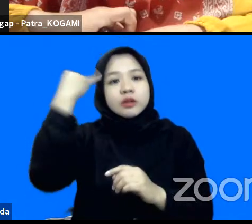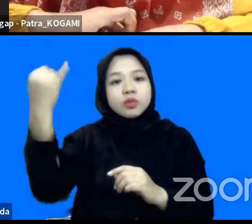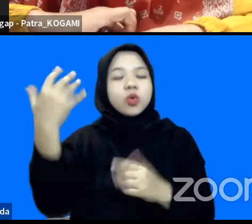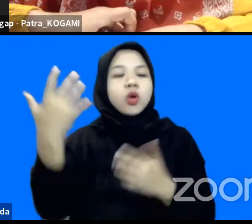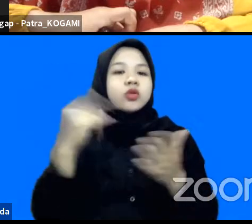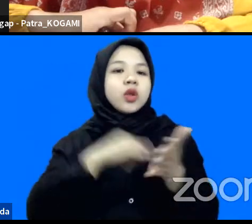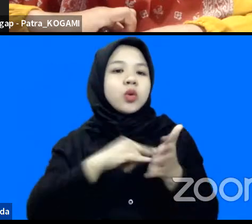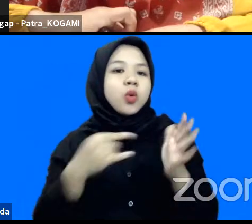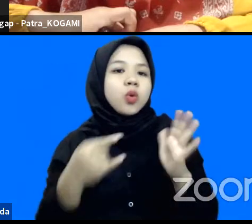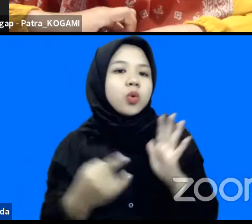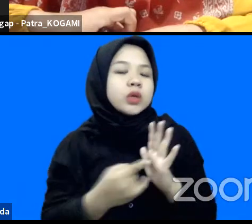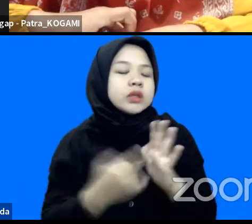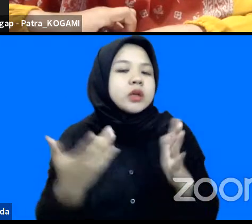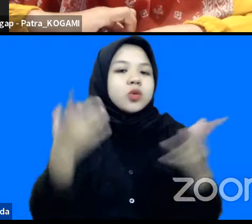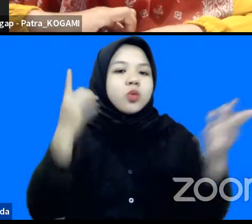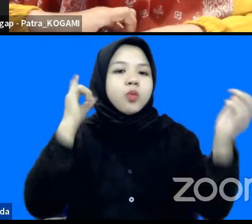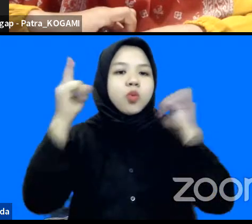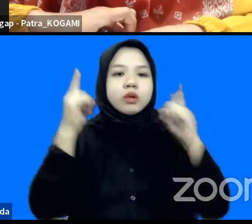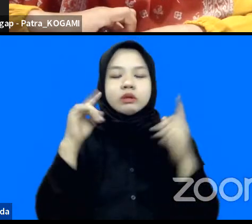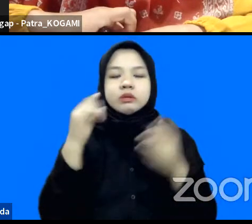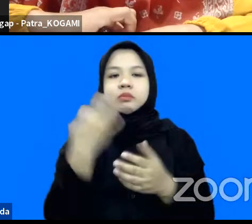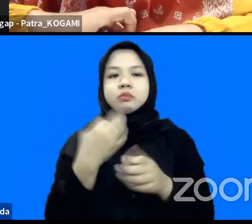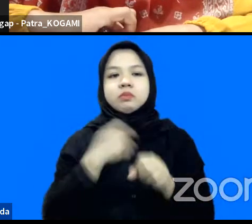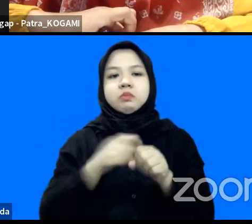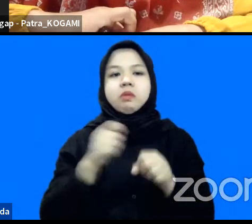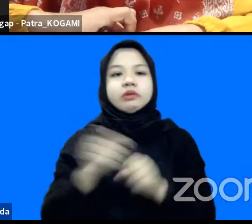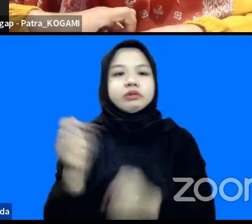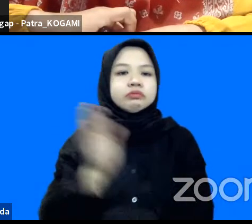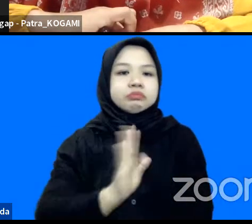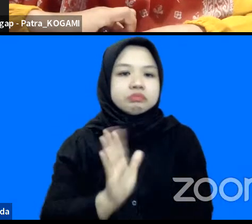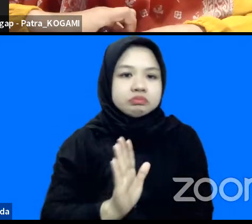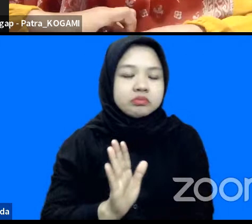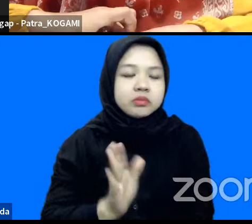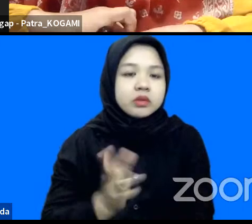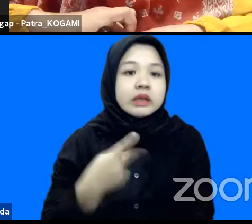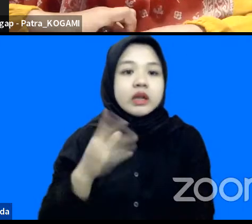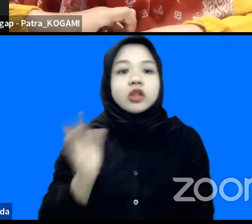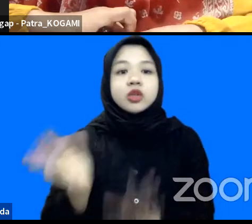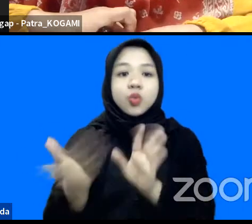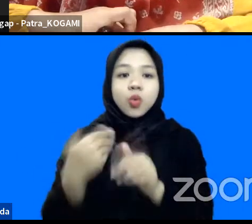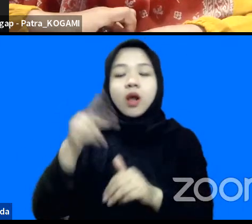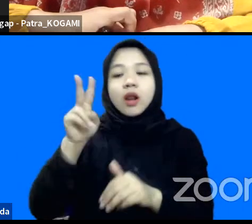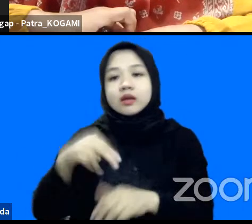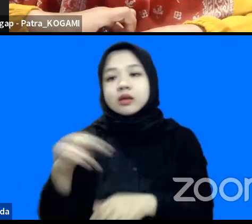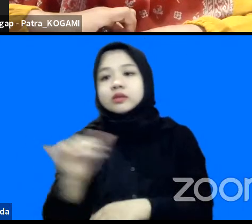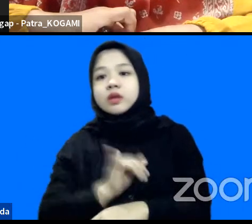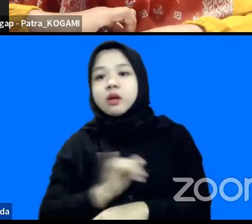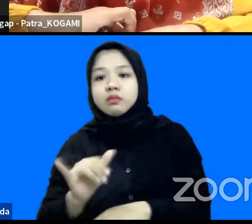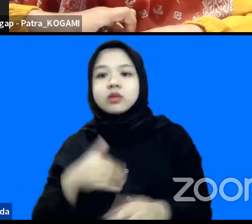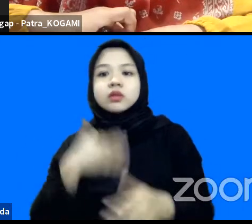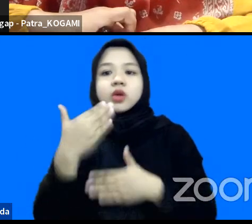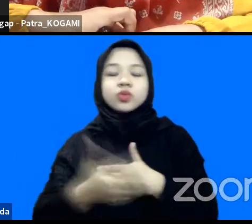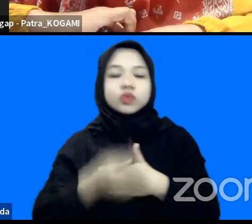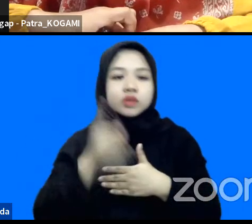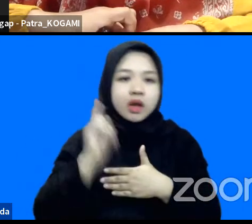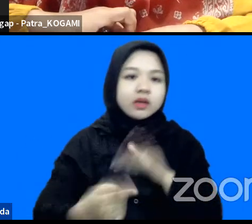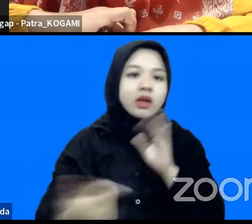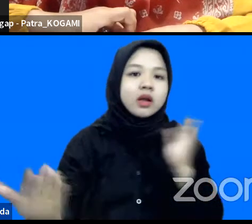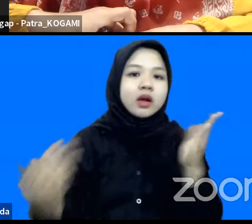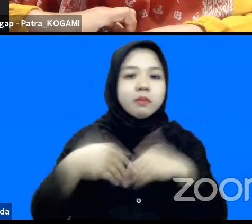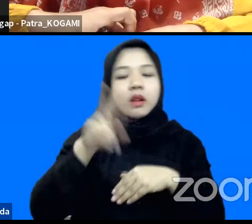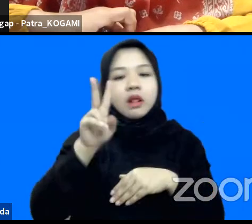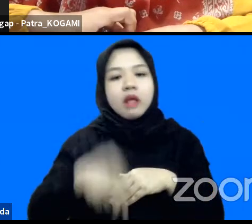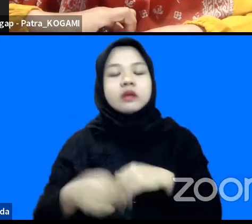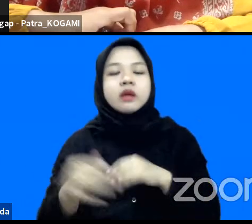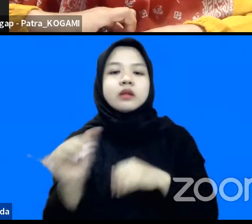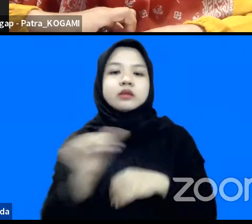teknologinya dari sisi politiknya nanti kita akan mengulangi lagi hal yang sama setelah itu kan terjadi kembali lagi ulang lagi hal yang